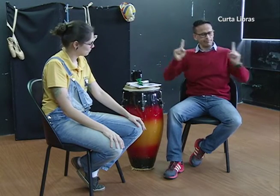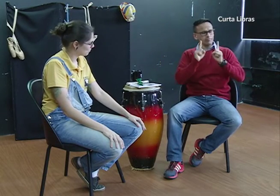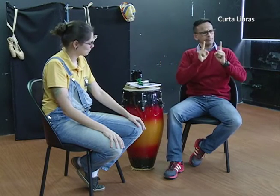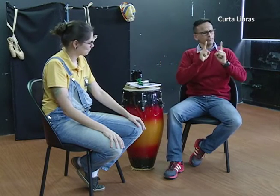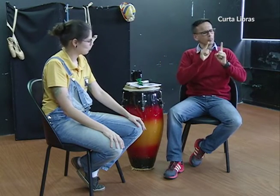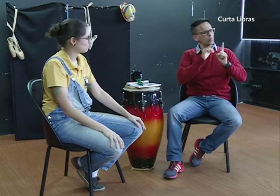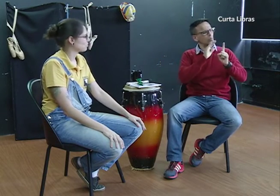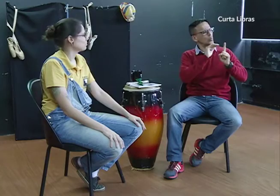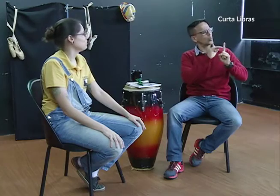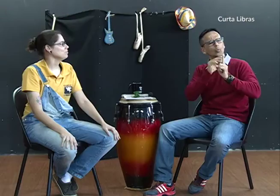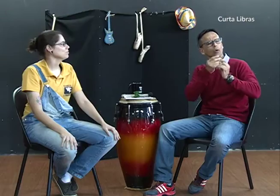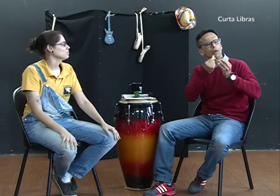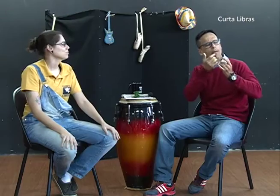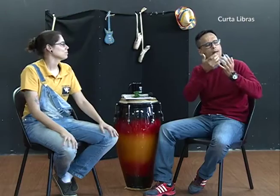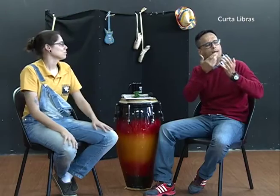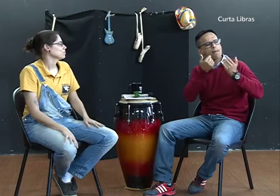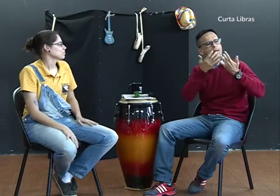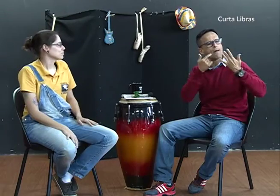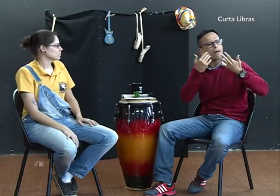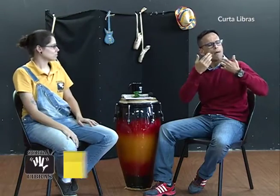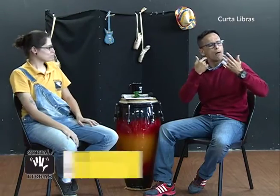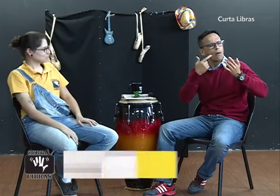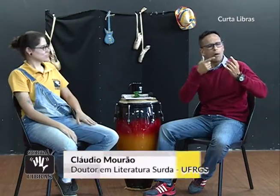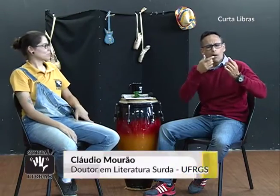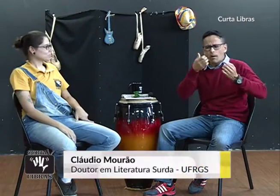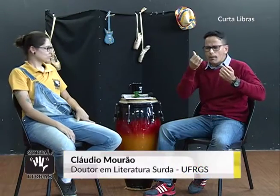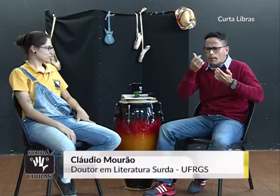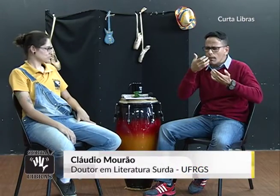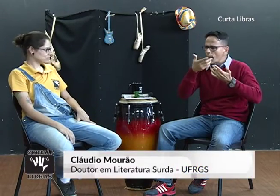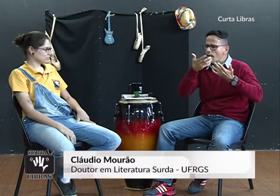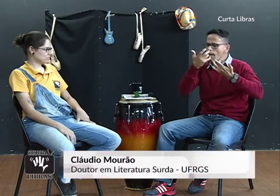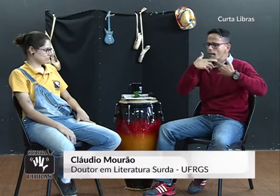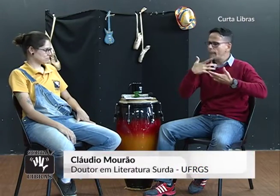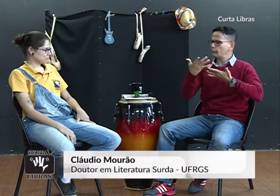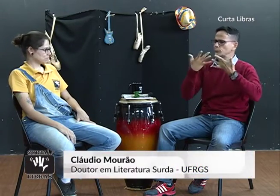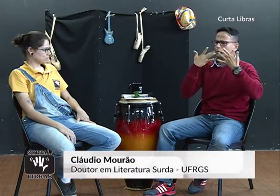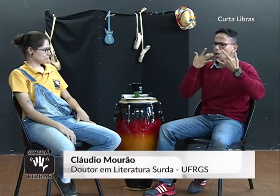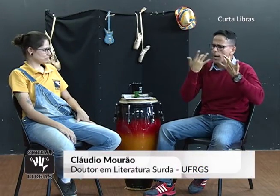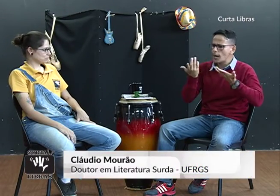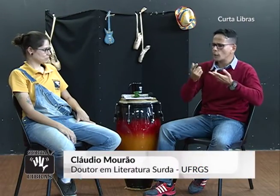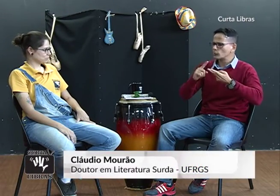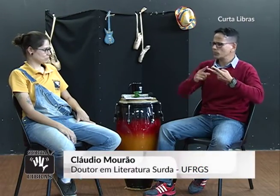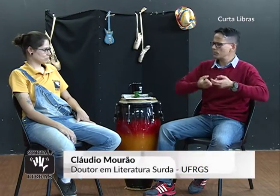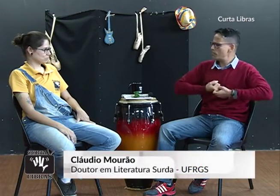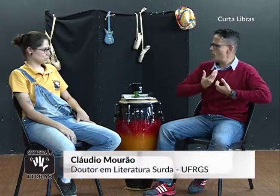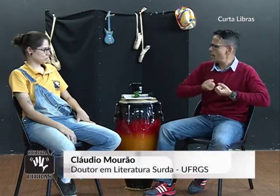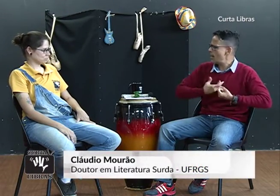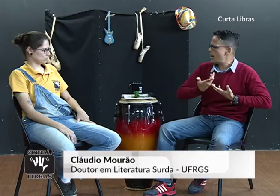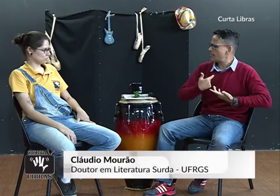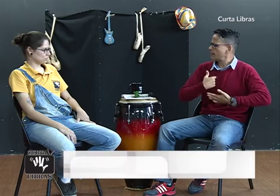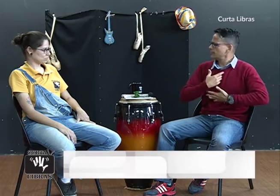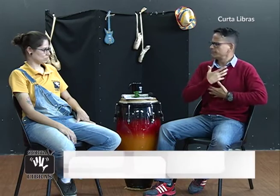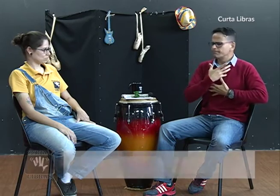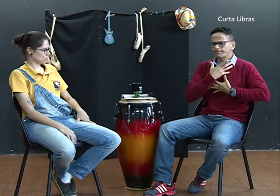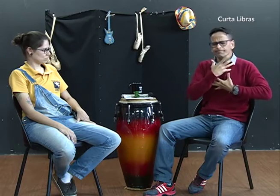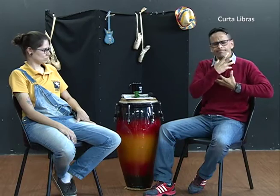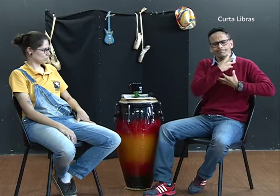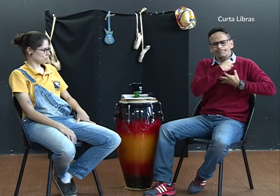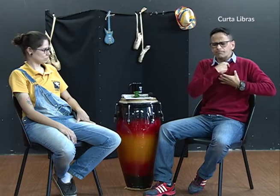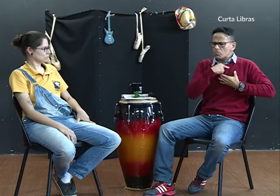o Nelson me contava sobre teatro, poesia, coisas que eu não conhecia sobre literatura. Aquilo foi me motivando,